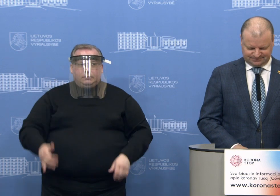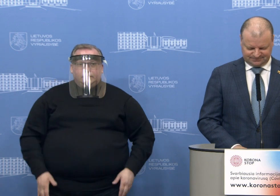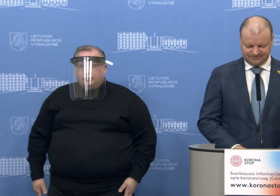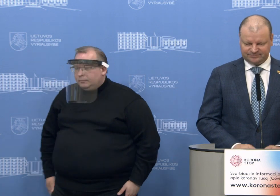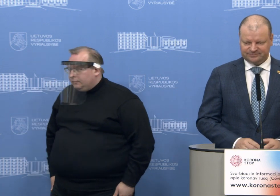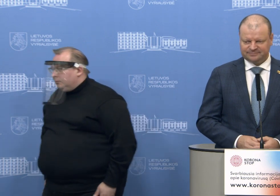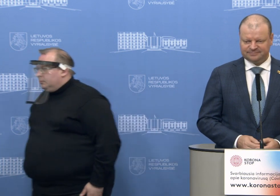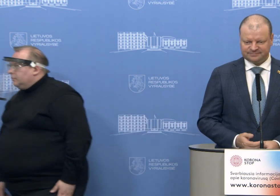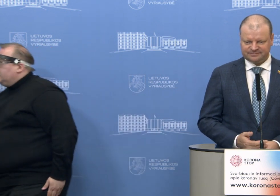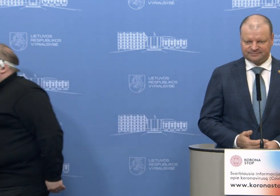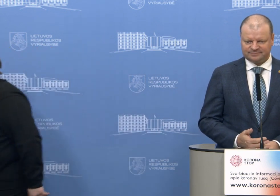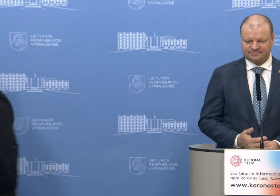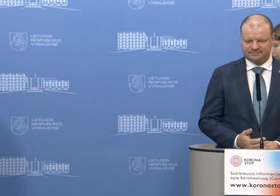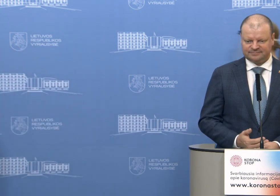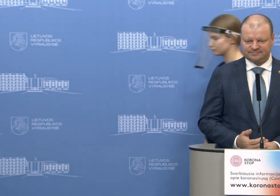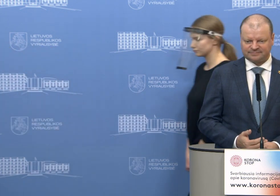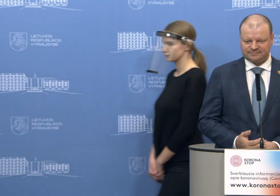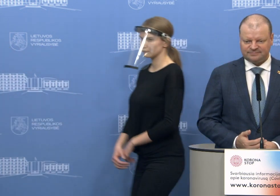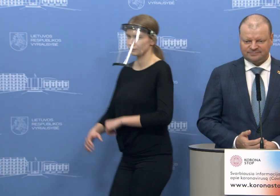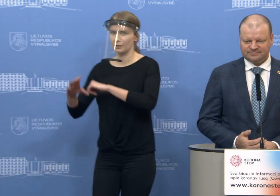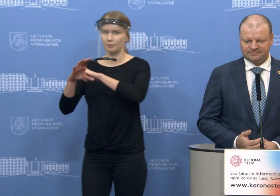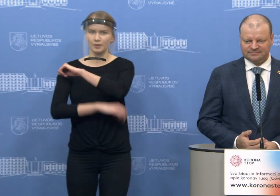Ir paskutinis Astadu Durytelanką, prašau.